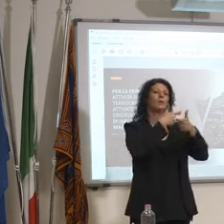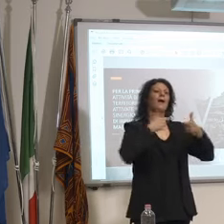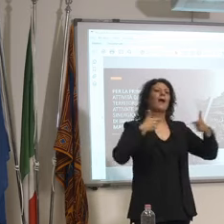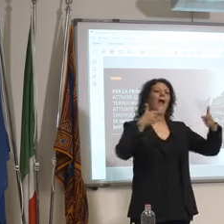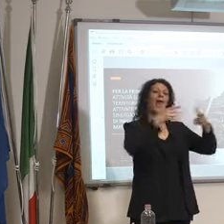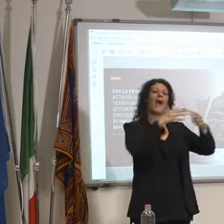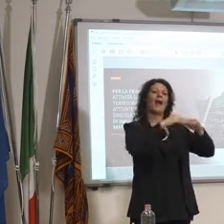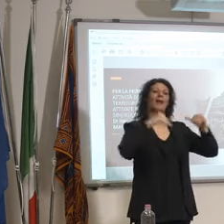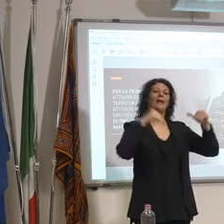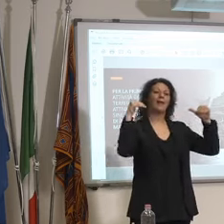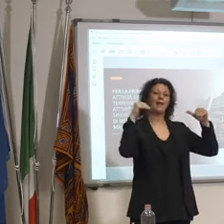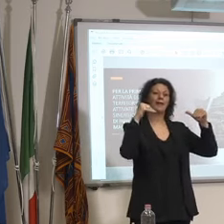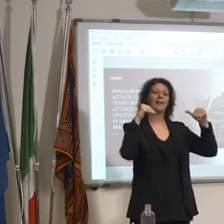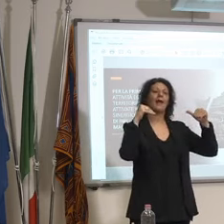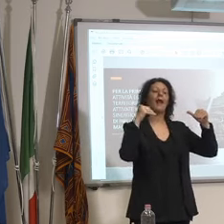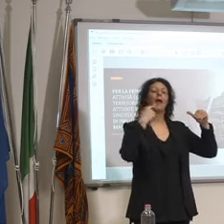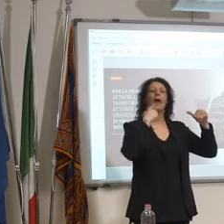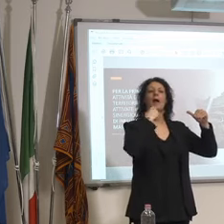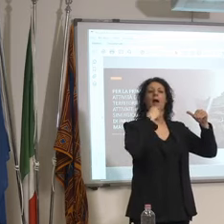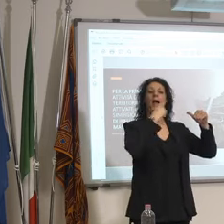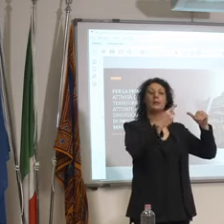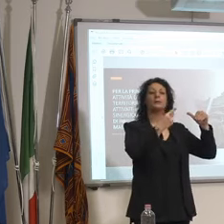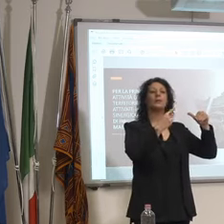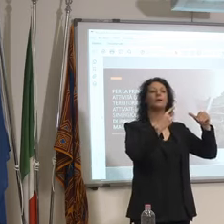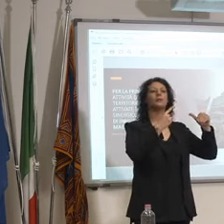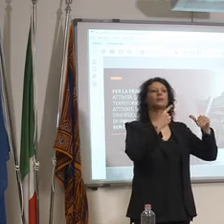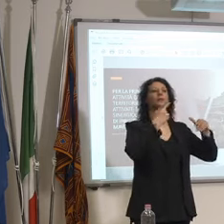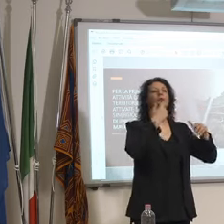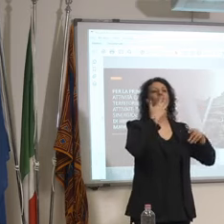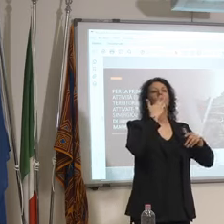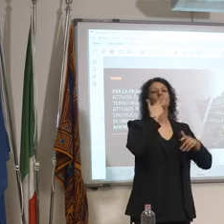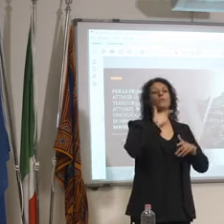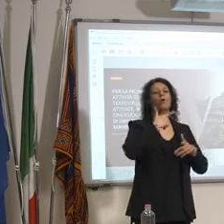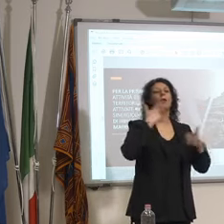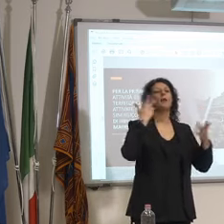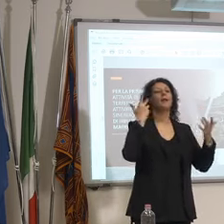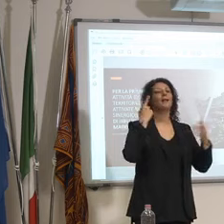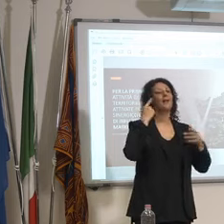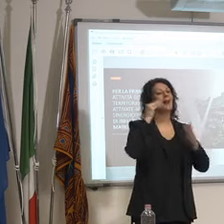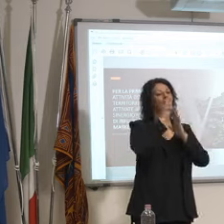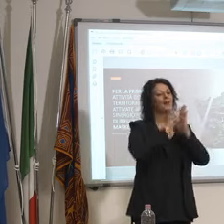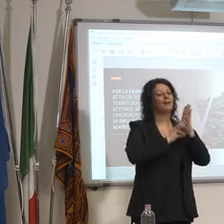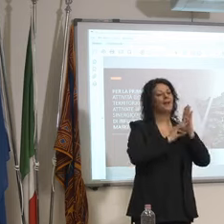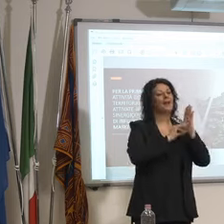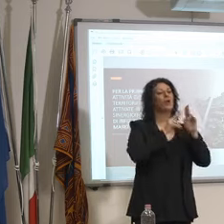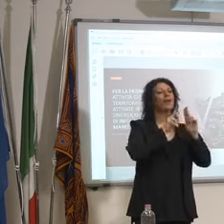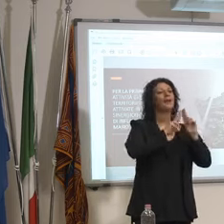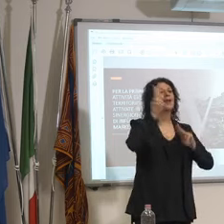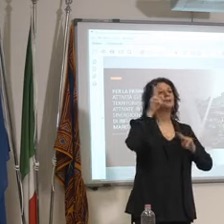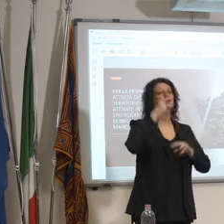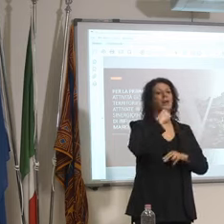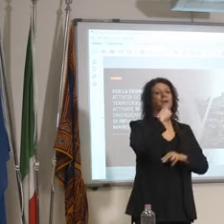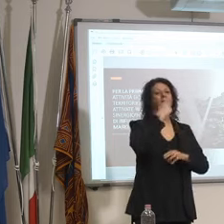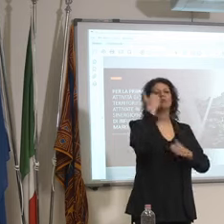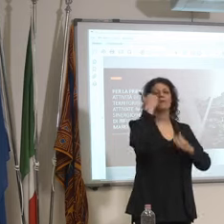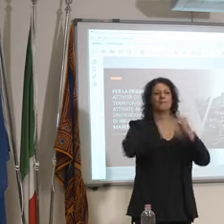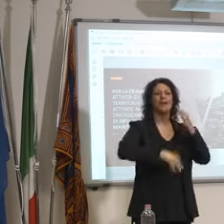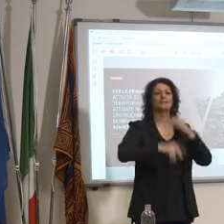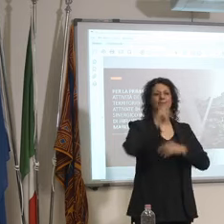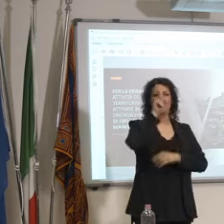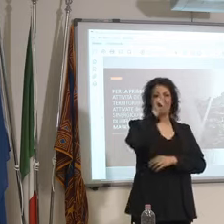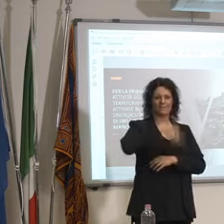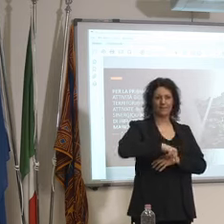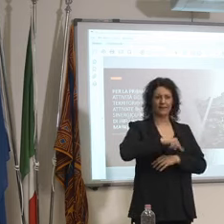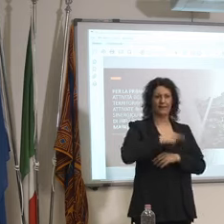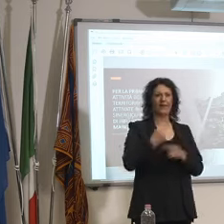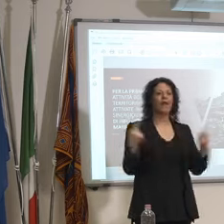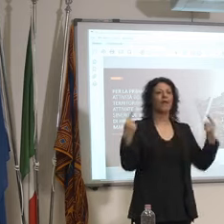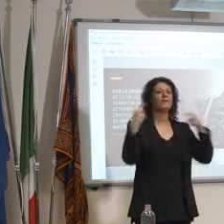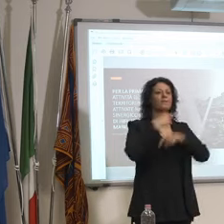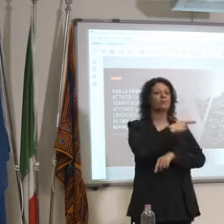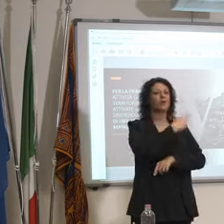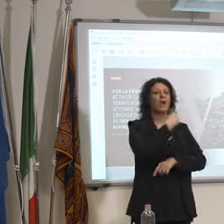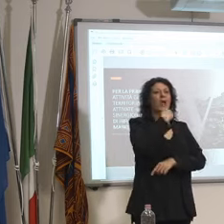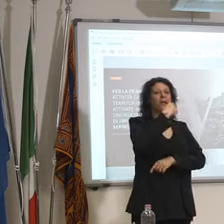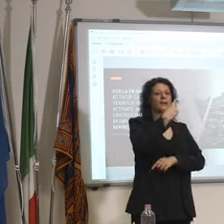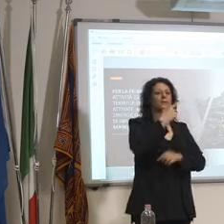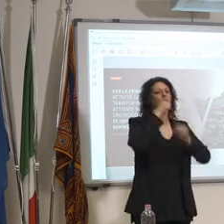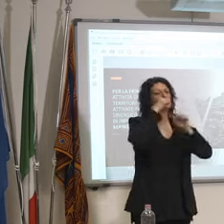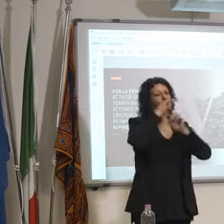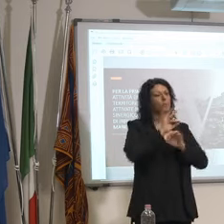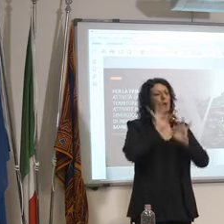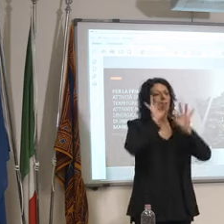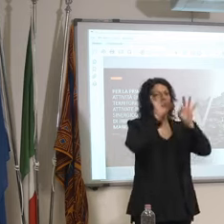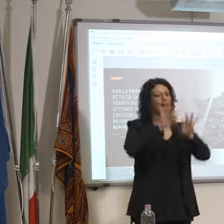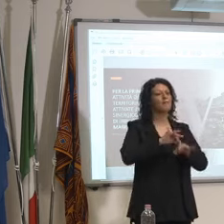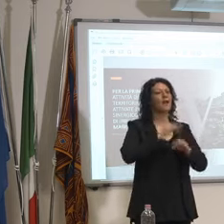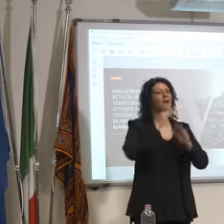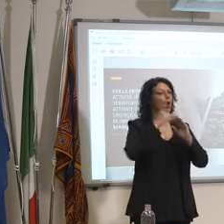vittima nazionale ma almeno per termine la rita di vittima perché così vorrei passare